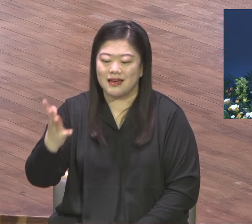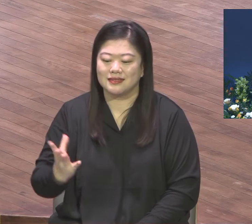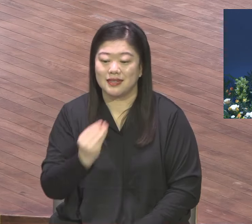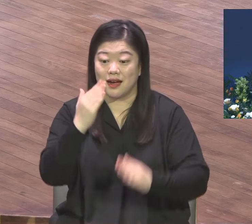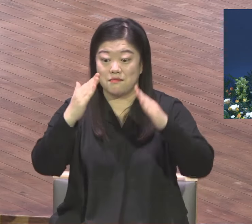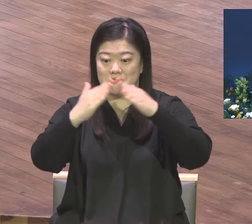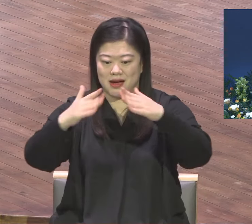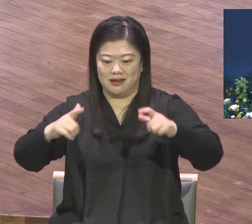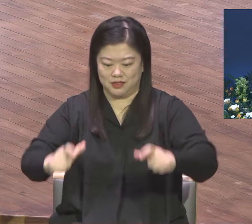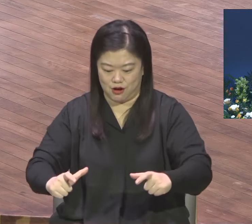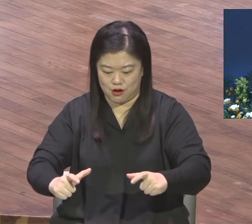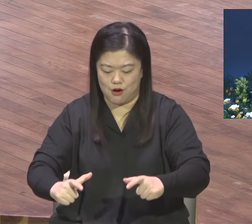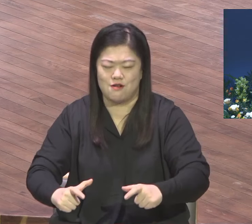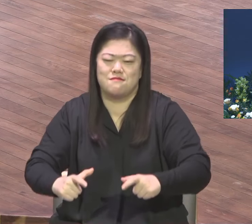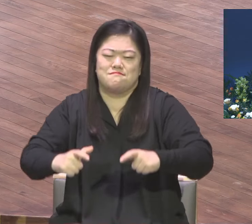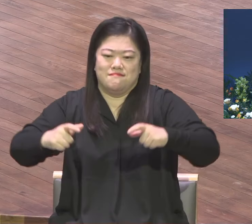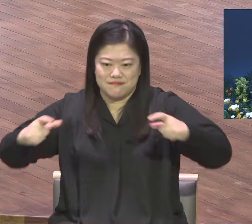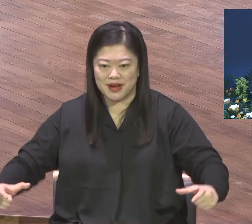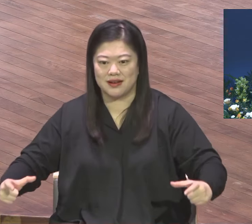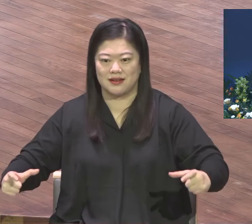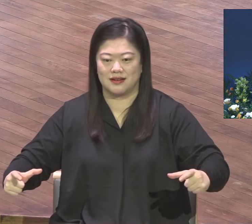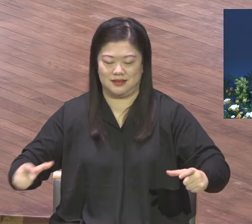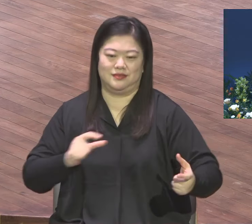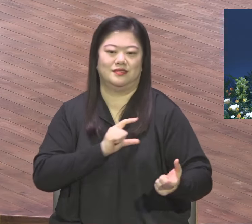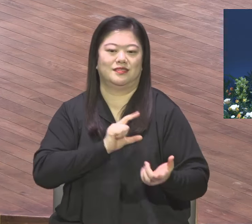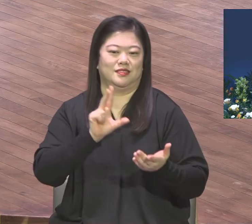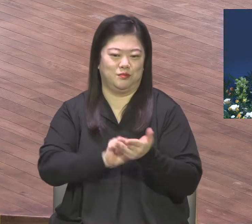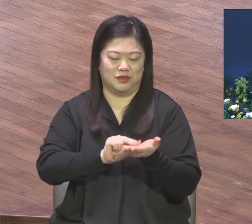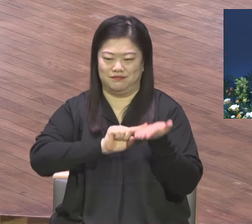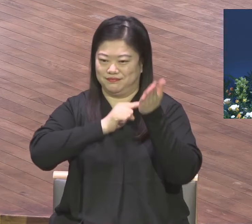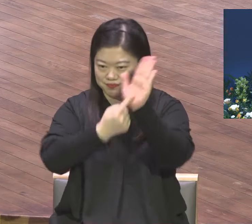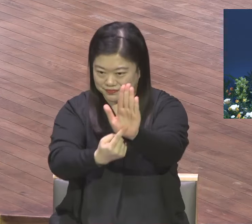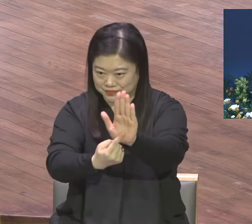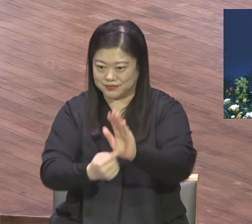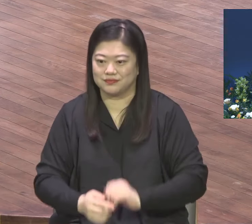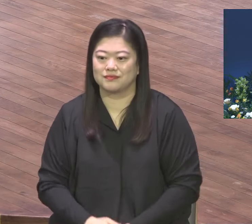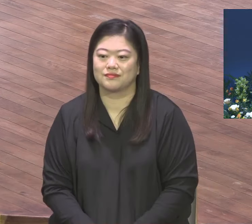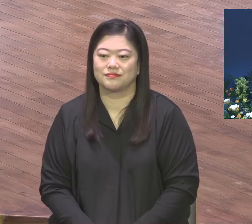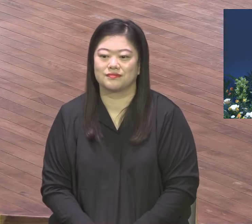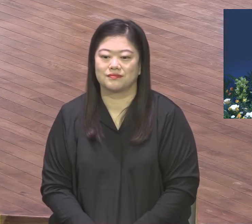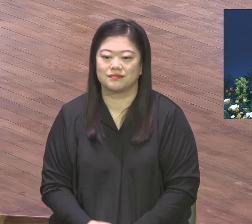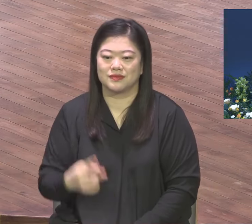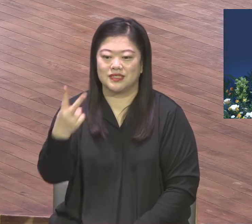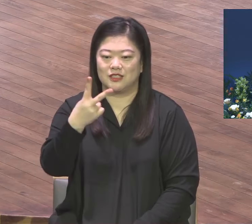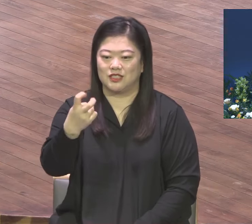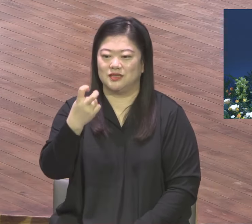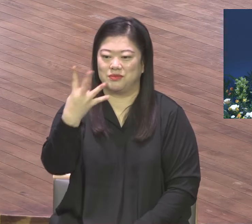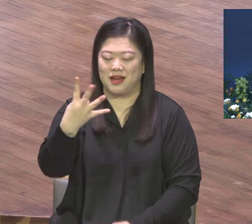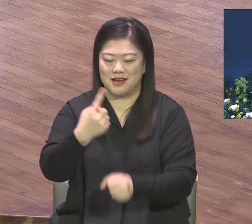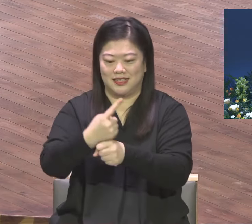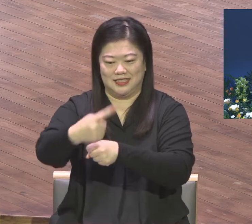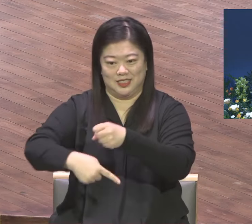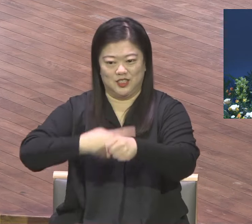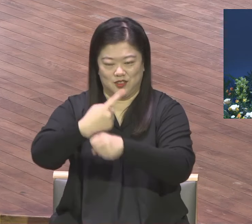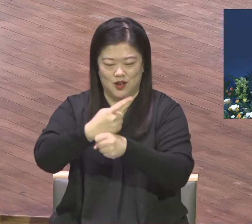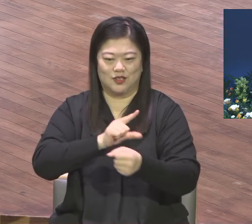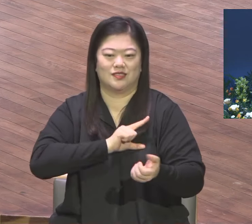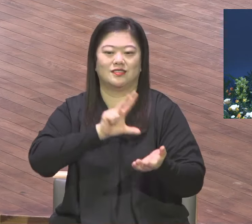기도하면서 응답받아야 될 하나님의 살아계신 성키될 말씀입니다. 아멘 2024년